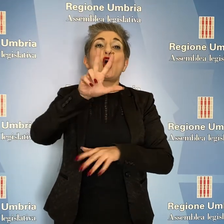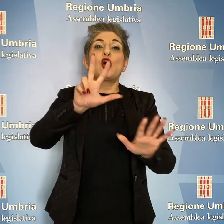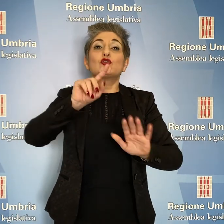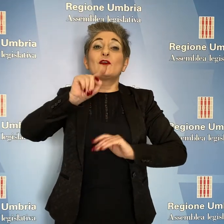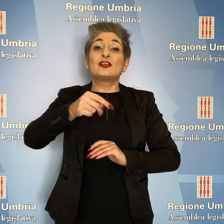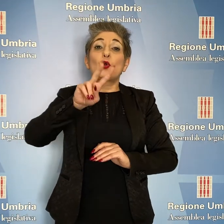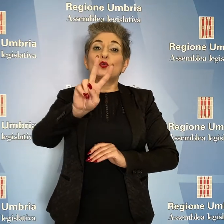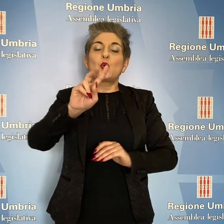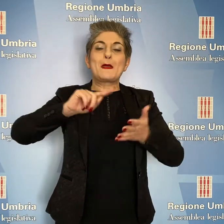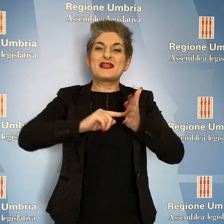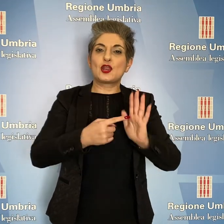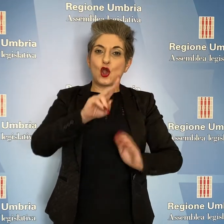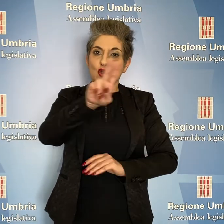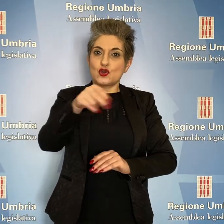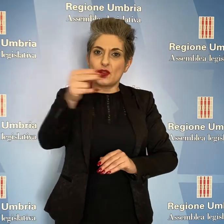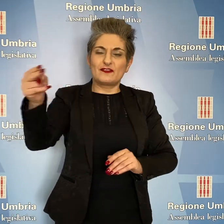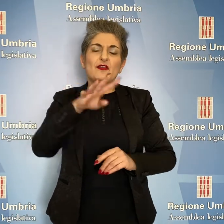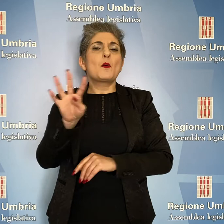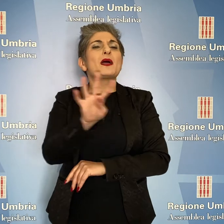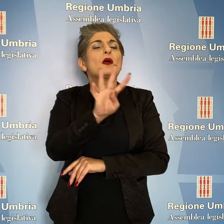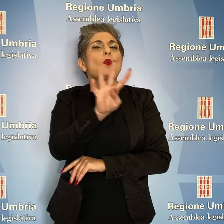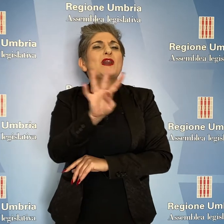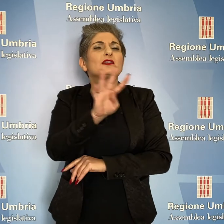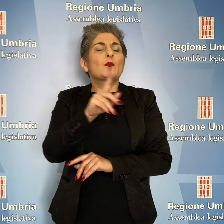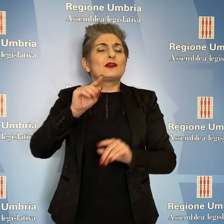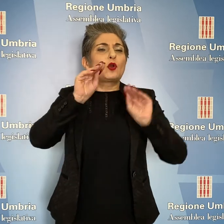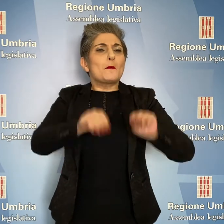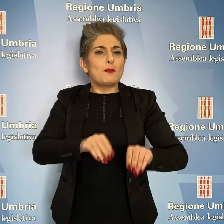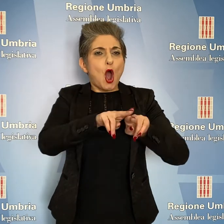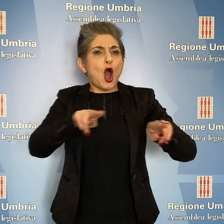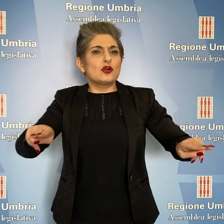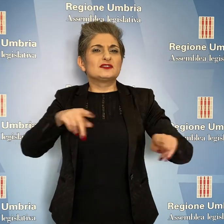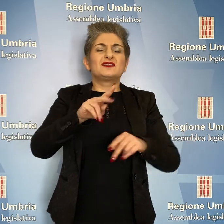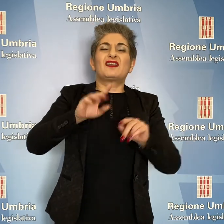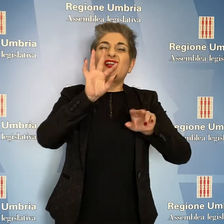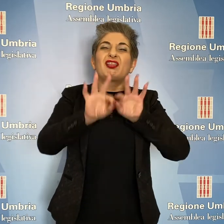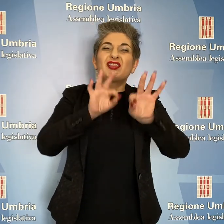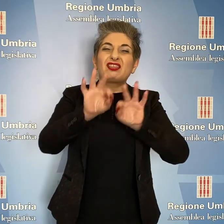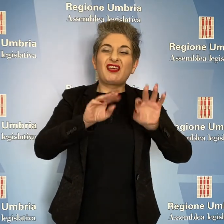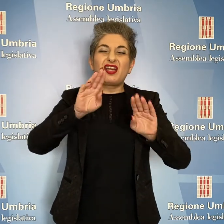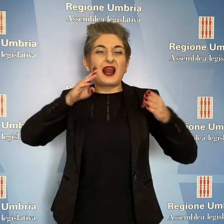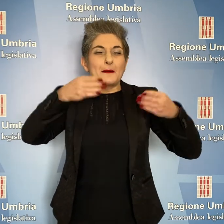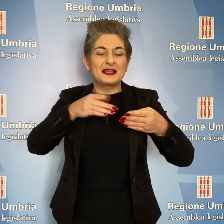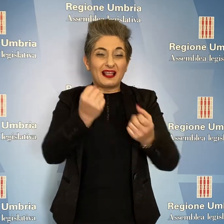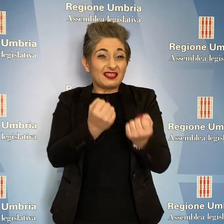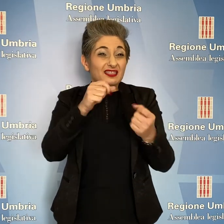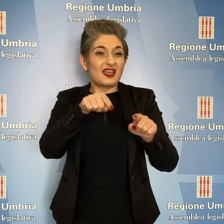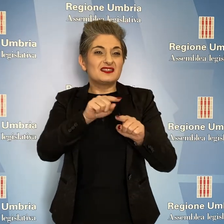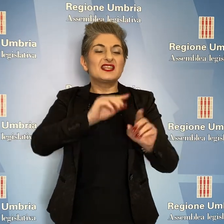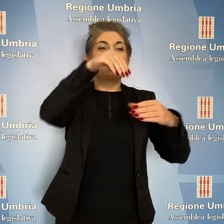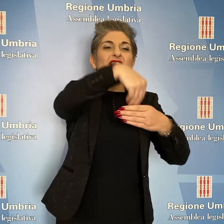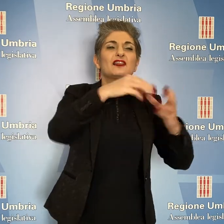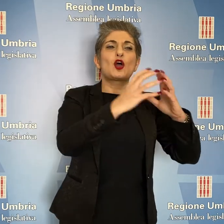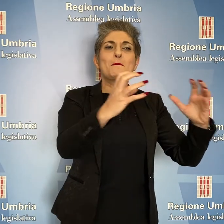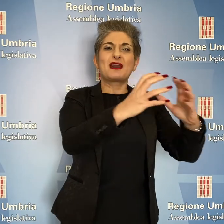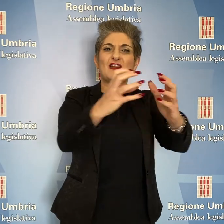milioni di euro per 44 posti di terapia intensiva in prefabbricati collegati con gli ospedali, più